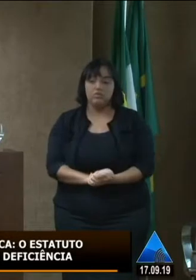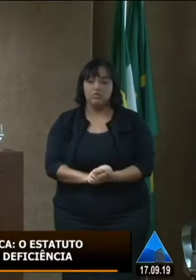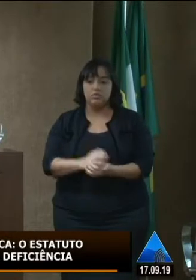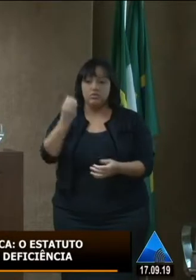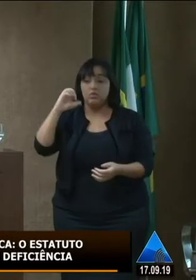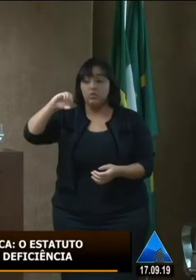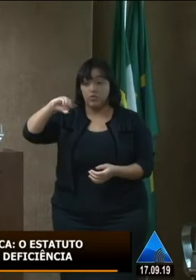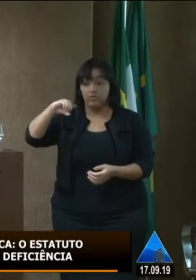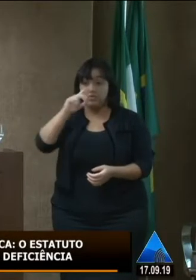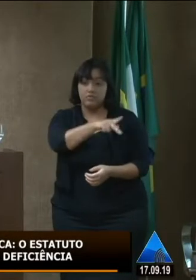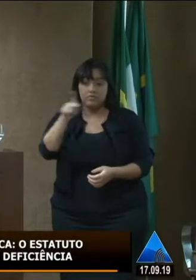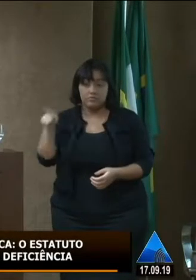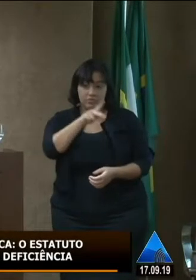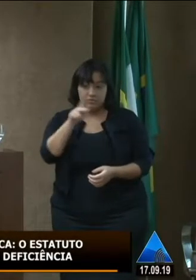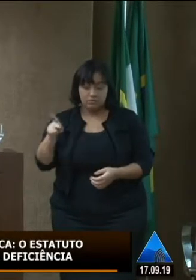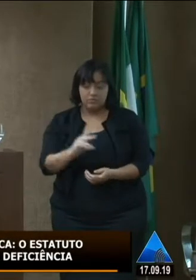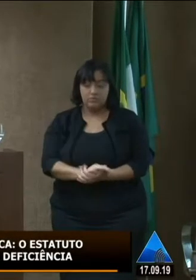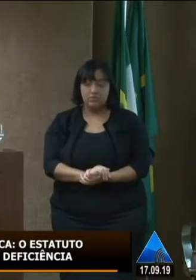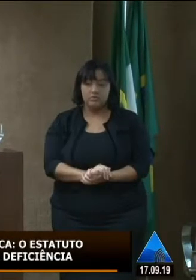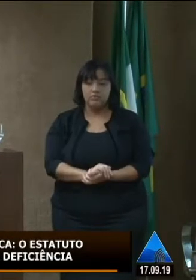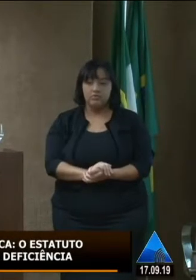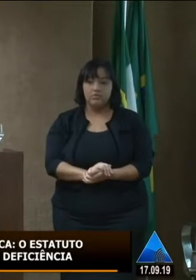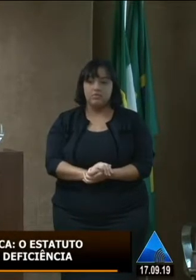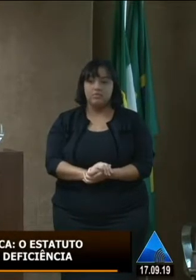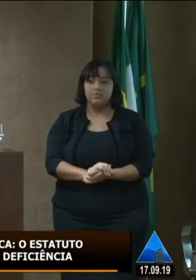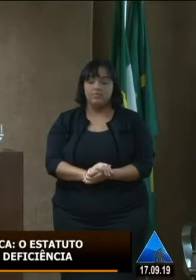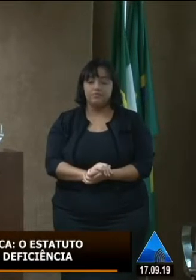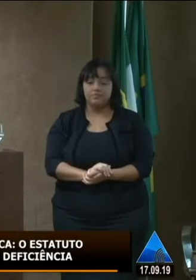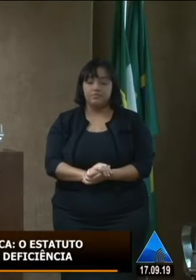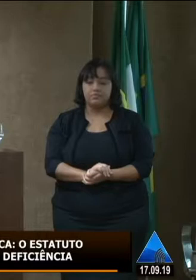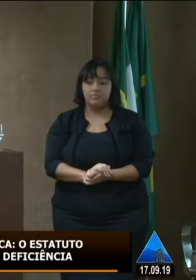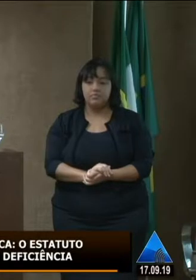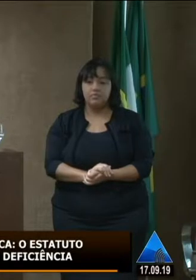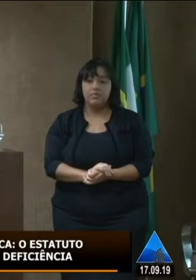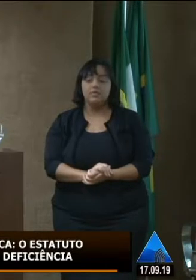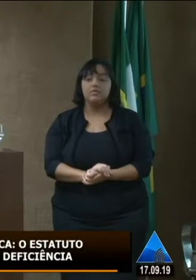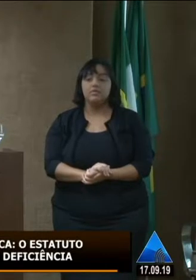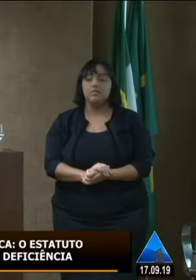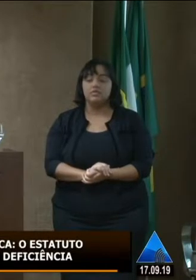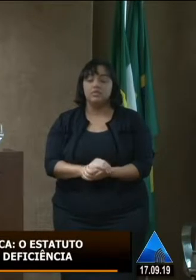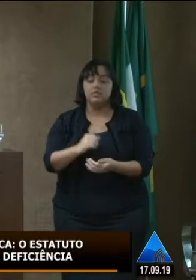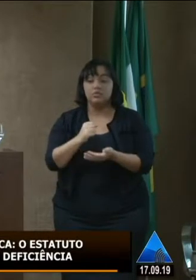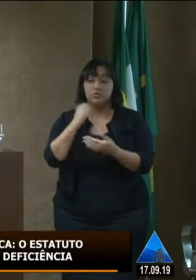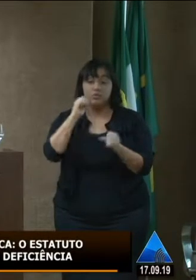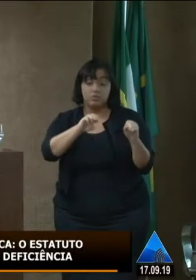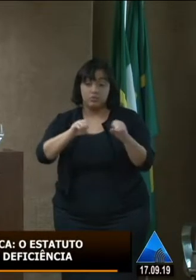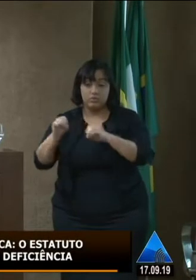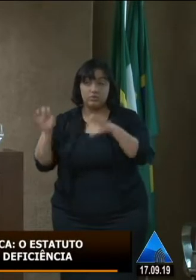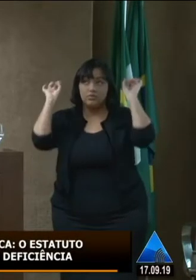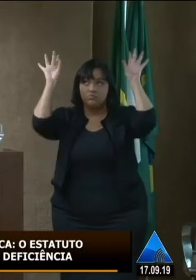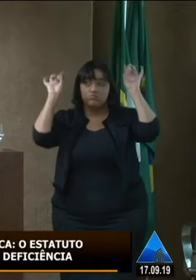na rede escolar estadual contamos com o apoio dos centros de educação especial que são sete